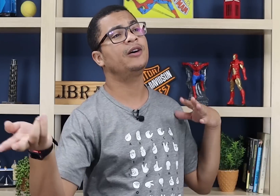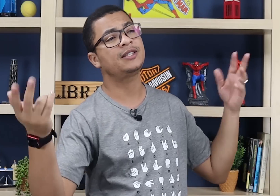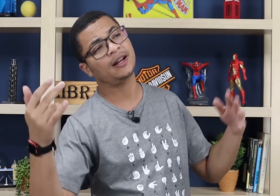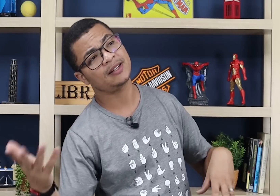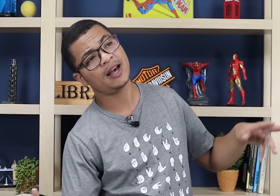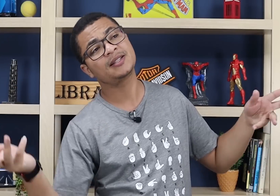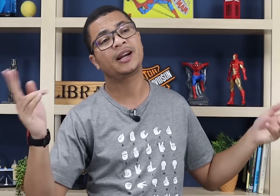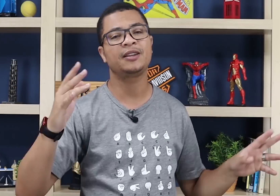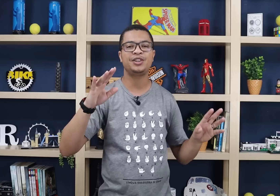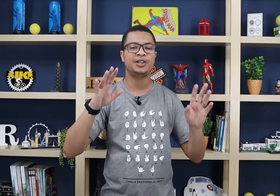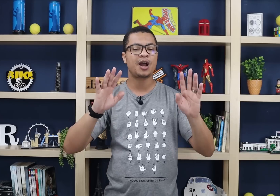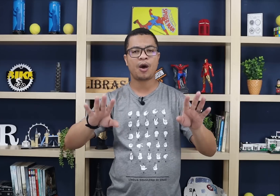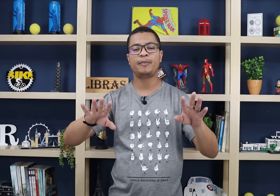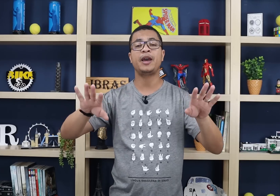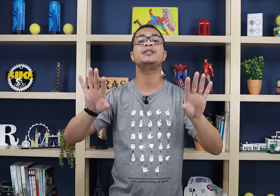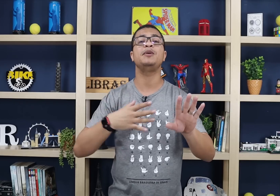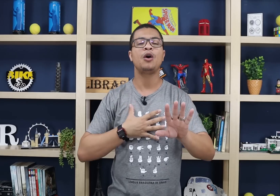ordem, será que tá certa? Gente, calma, pera, respira.